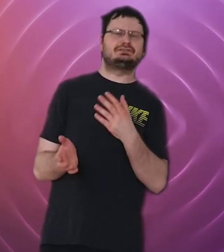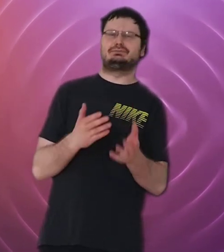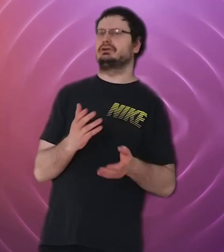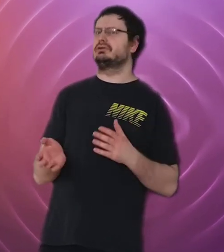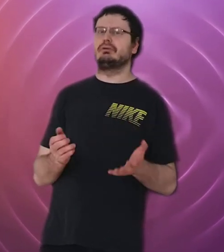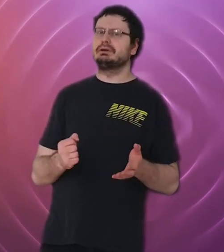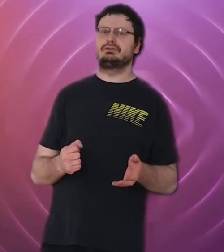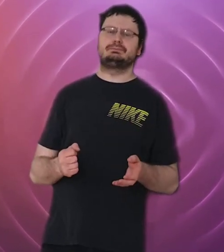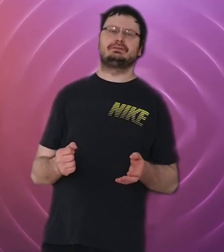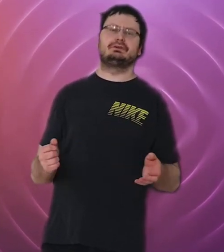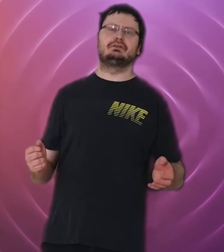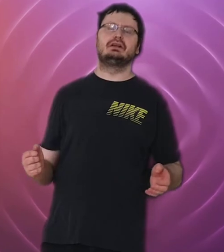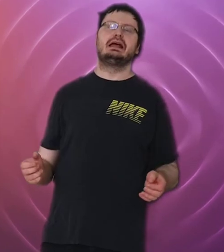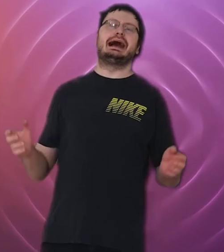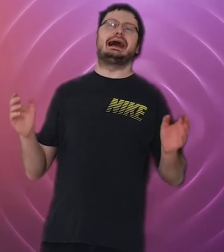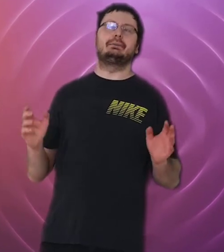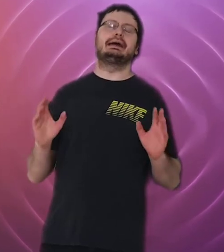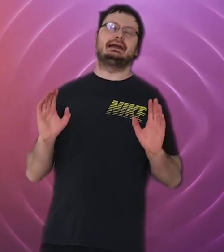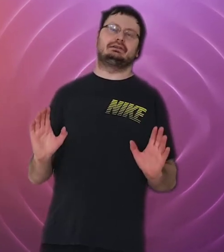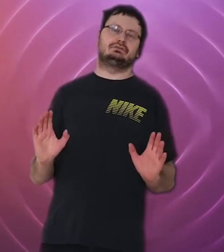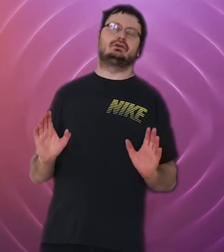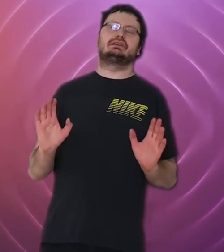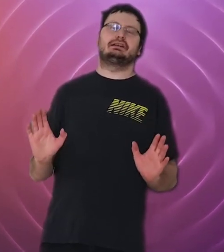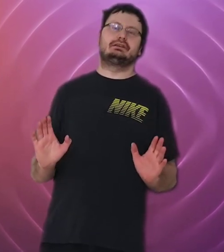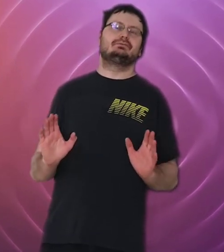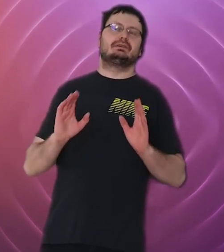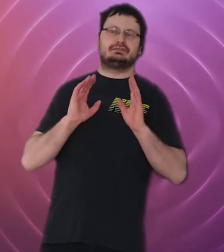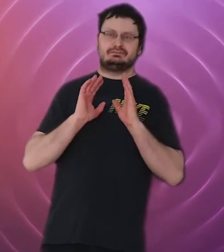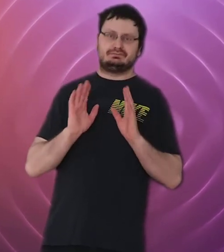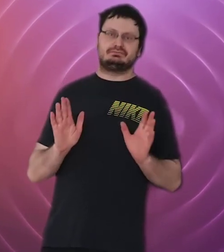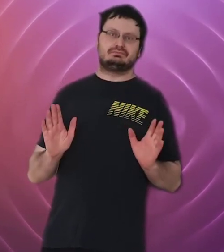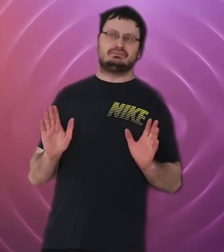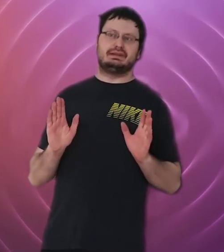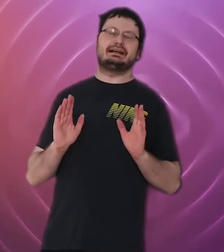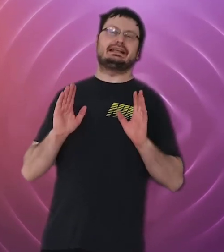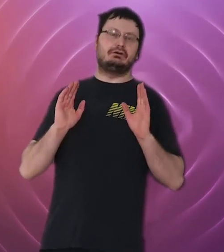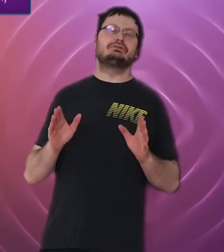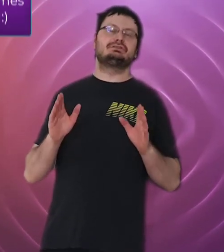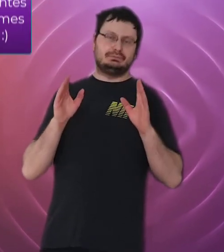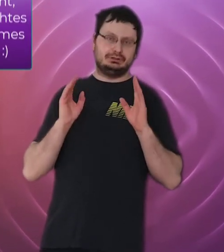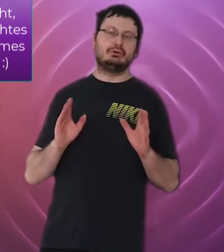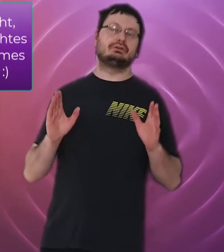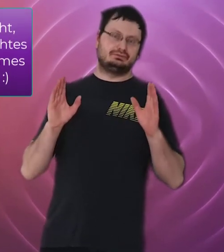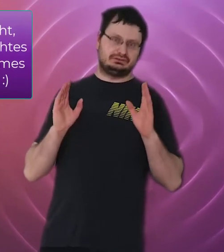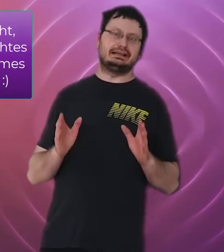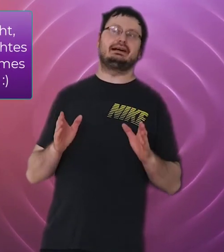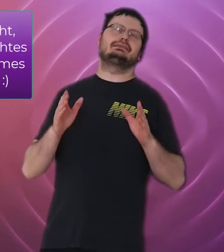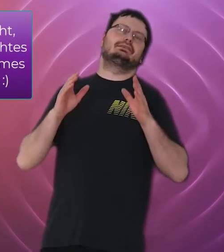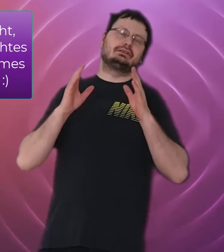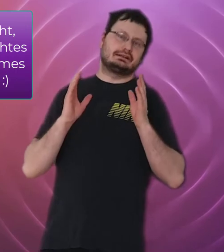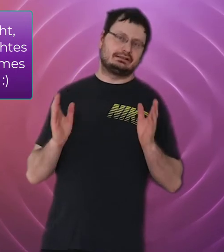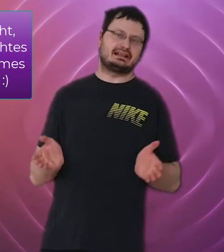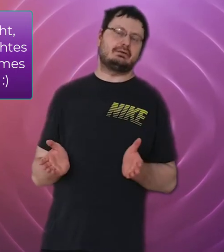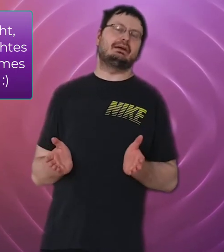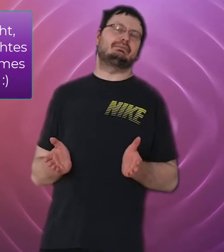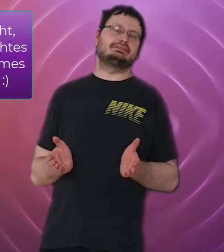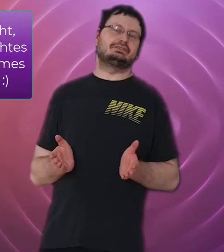für Mortal Kombat kopiert worden. Aber, hey, okay, nach tausend Millionen von Jahren, KBM hat es